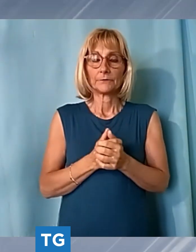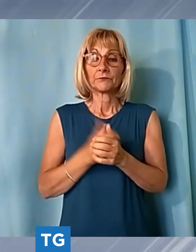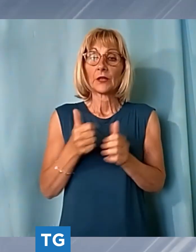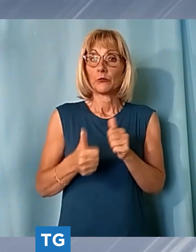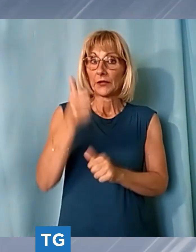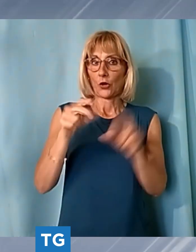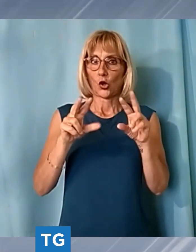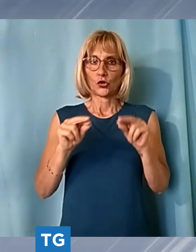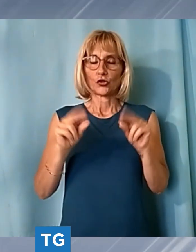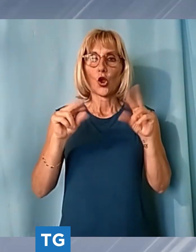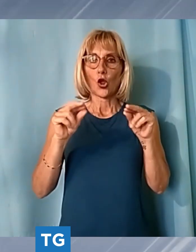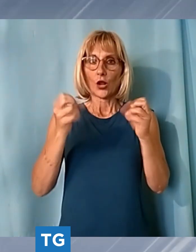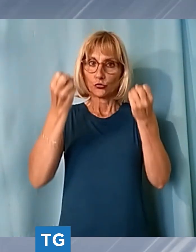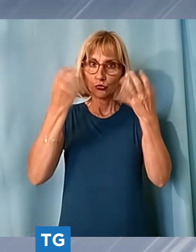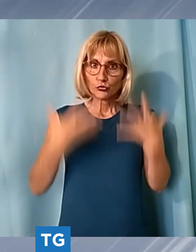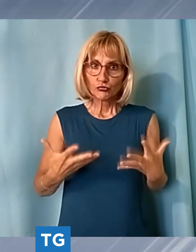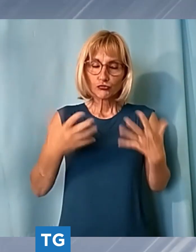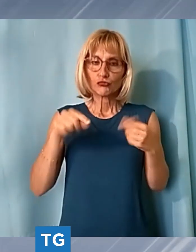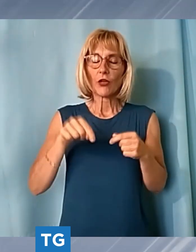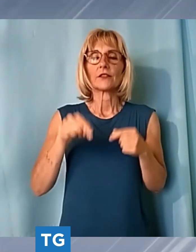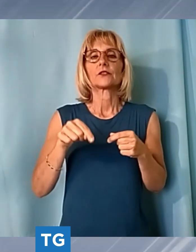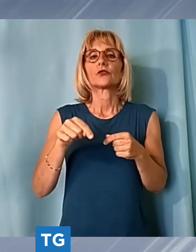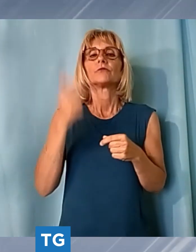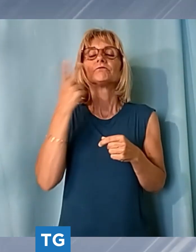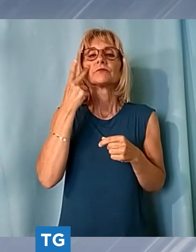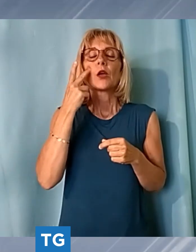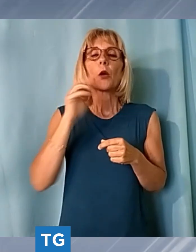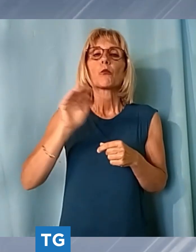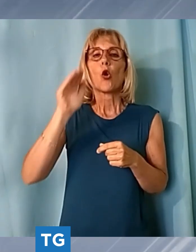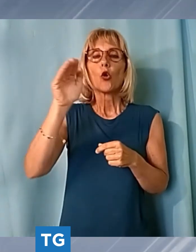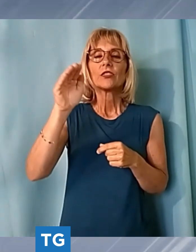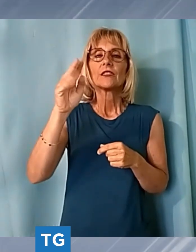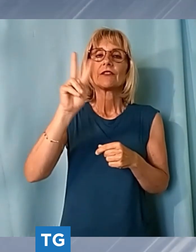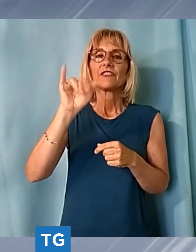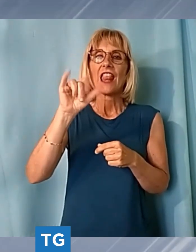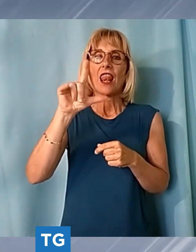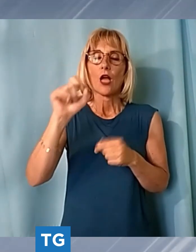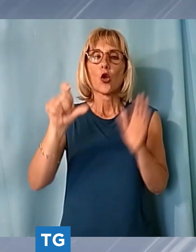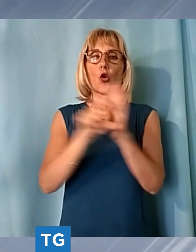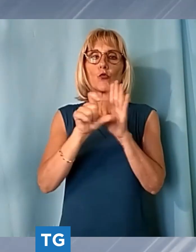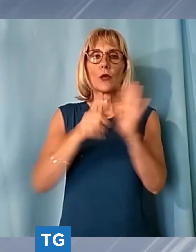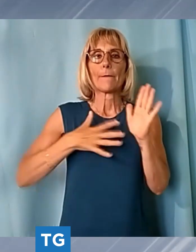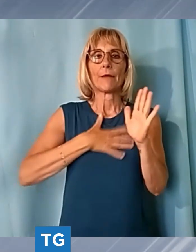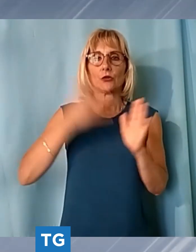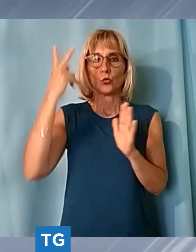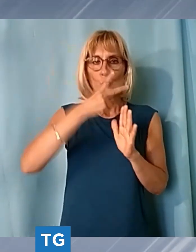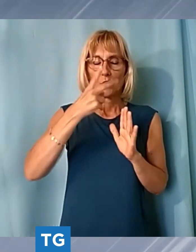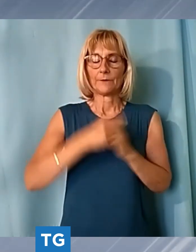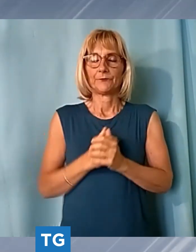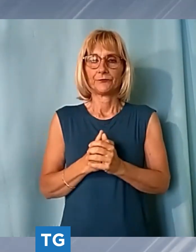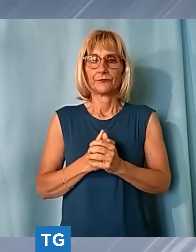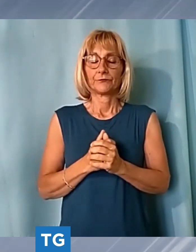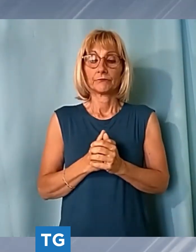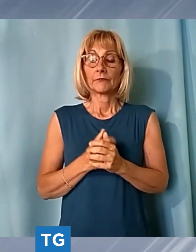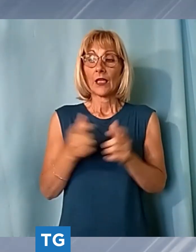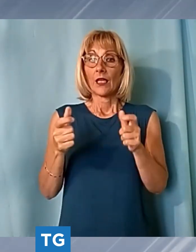quanto è successo andiamo a monti di villa nel comune di bagni di lucca siamo a poca distanza dal borgo di